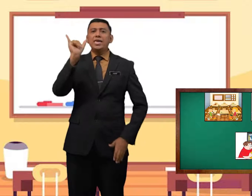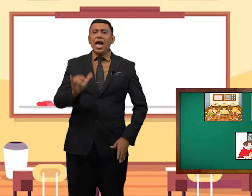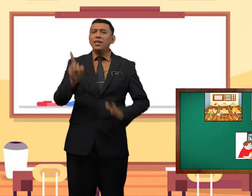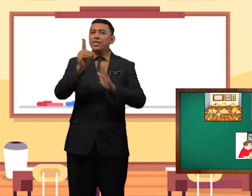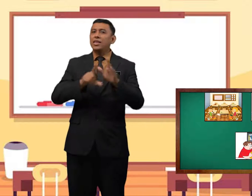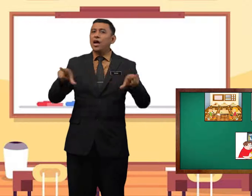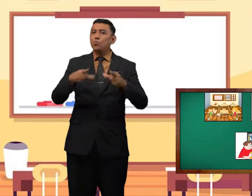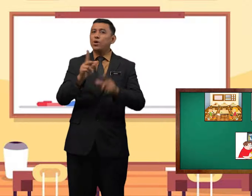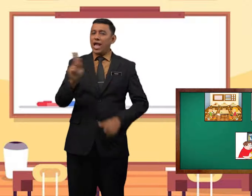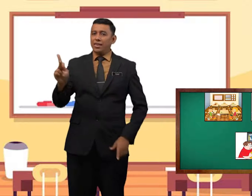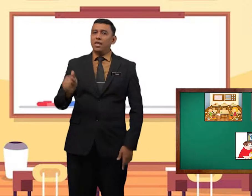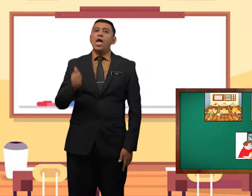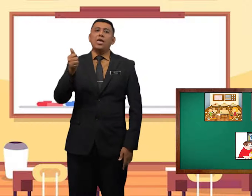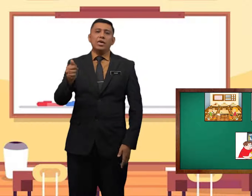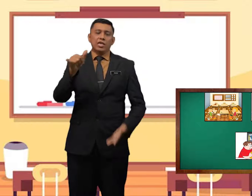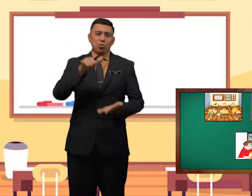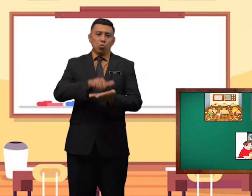yang dilakukan, iaitu